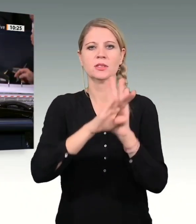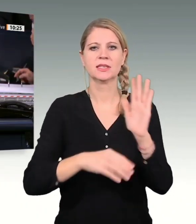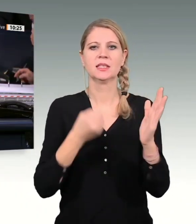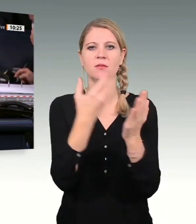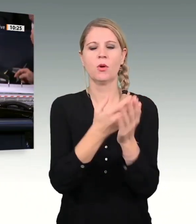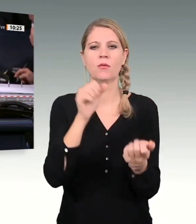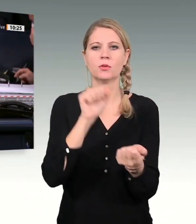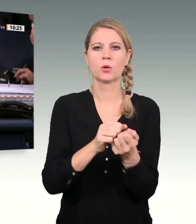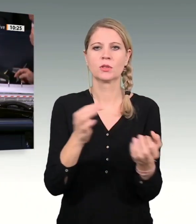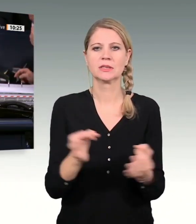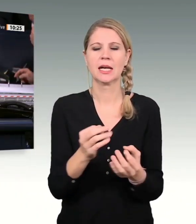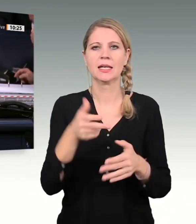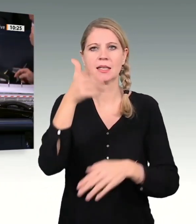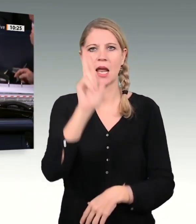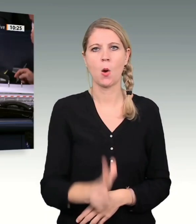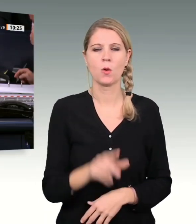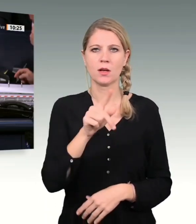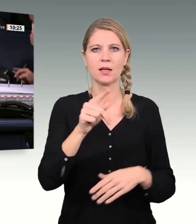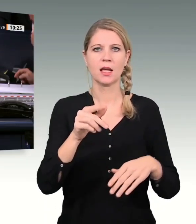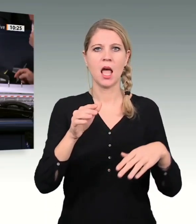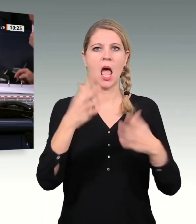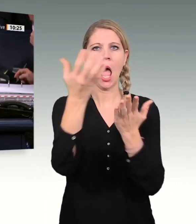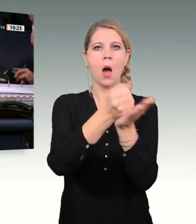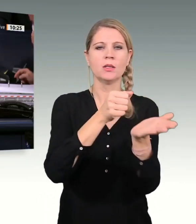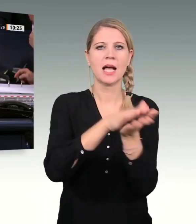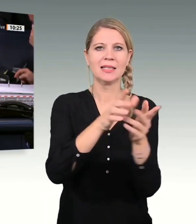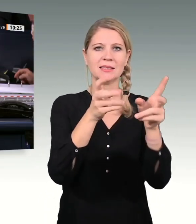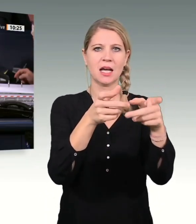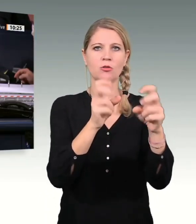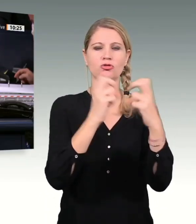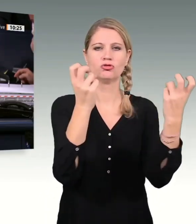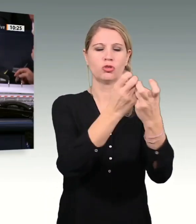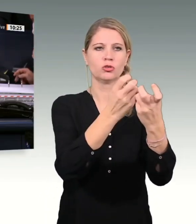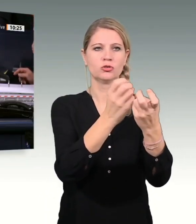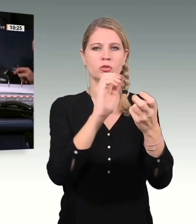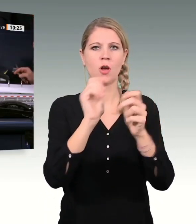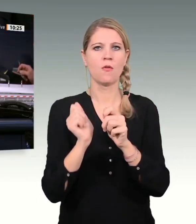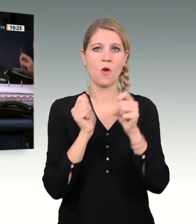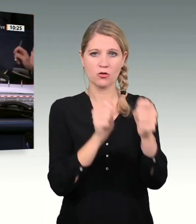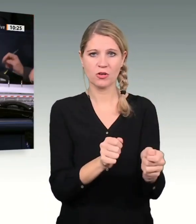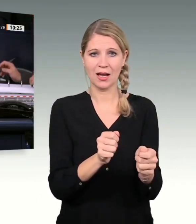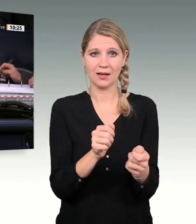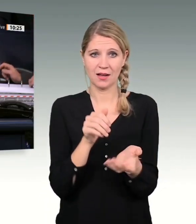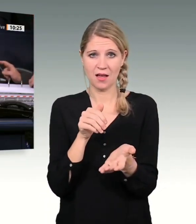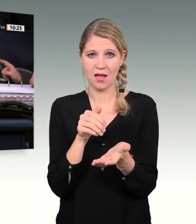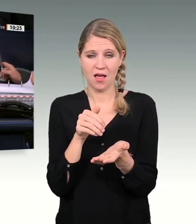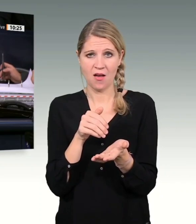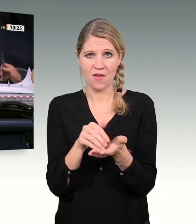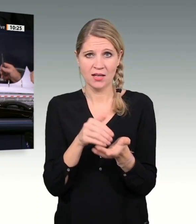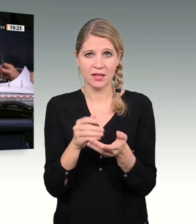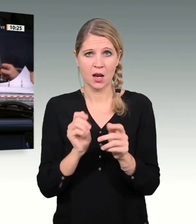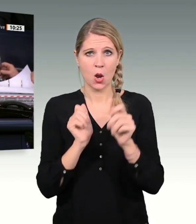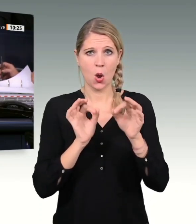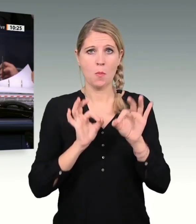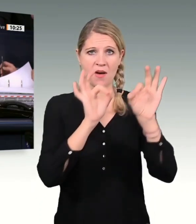Drucksache 19 300 an den Haushaltsausschuss vorgeschlagen. Gibt es weitere Überweisungsvorschläge? Das